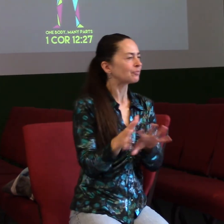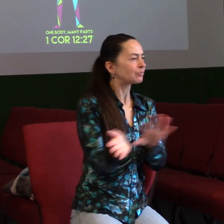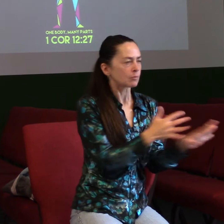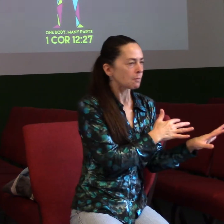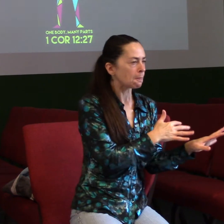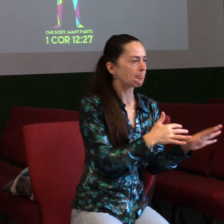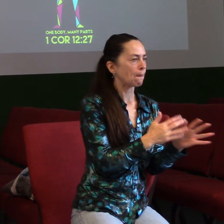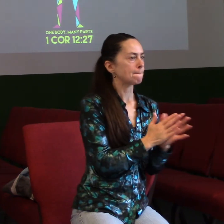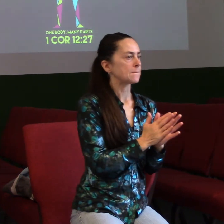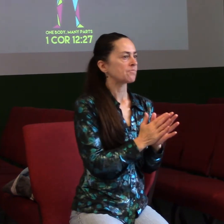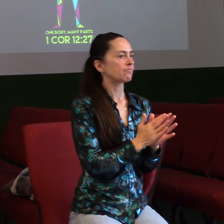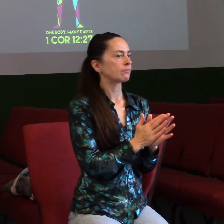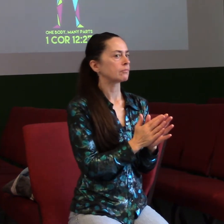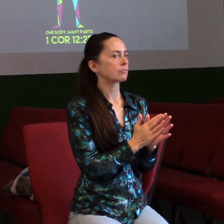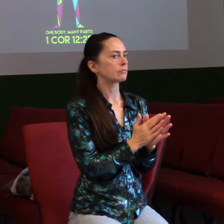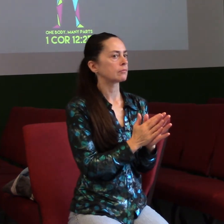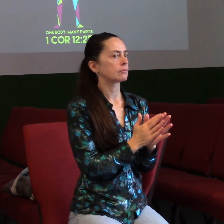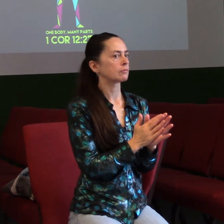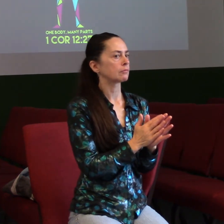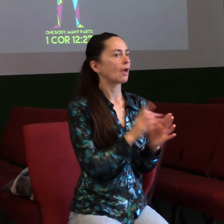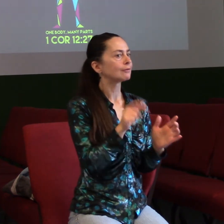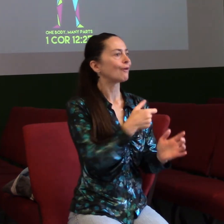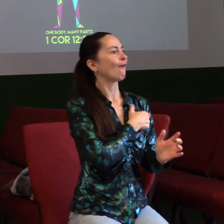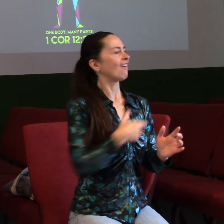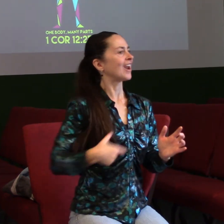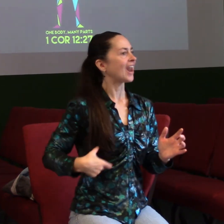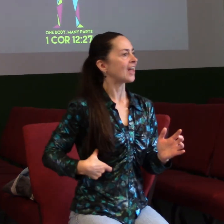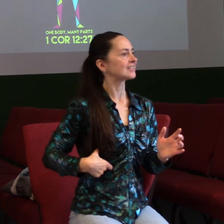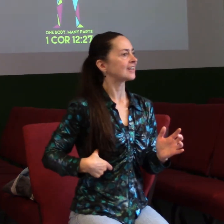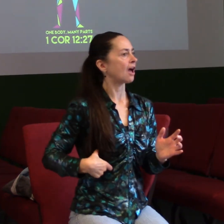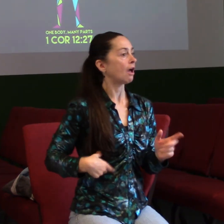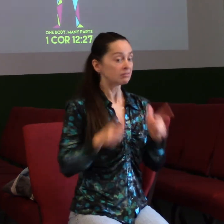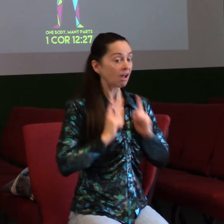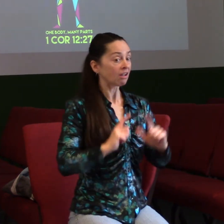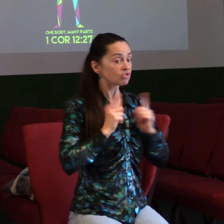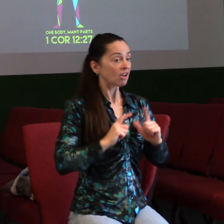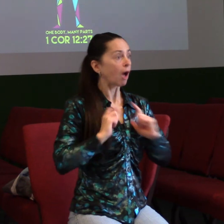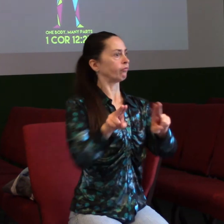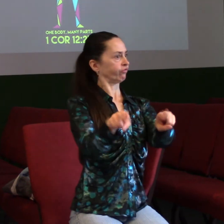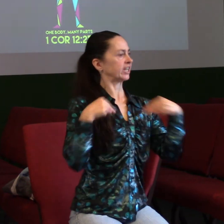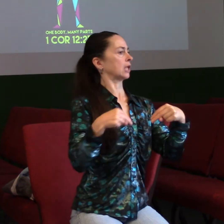to, že by nám to někdo měl vrátit. To je ta nezvištná láska, že nečekám zpátky. A můžu to tak dávat, protože Bůh dává mě.